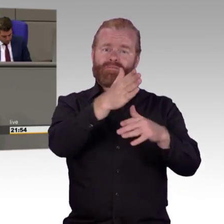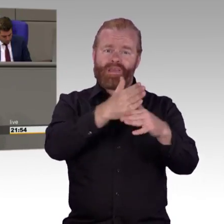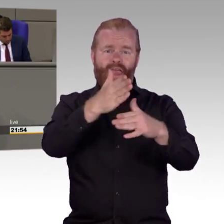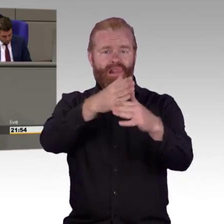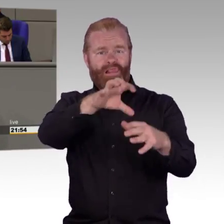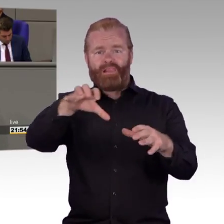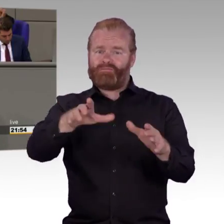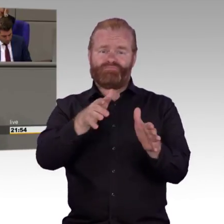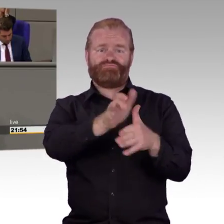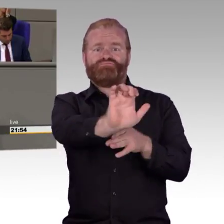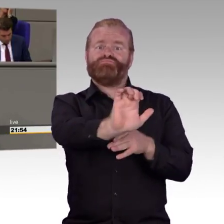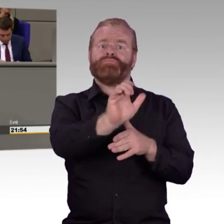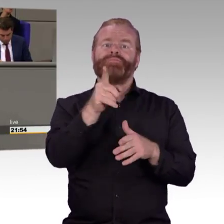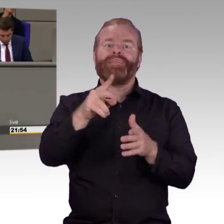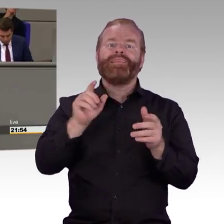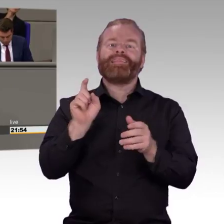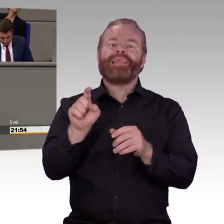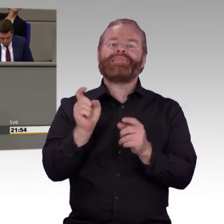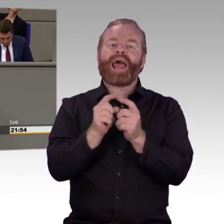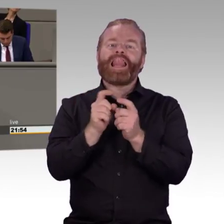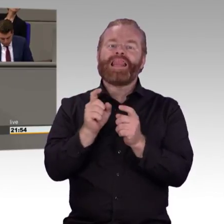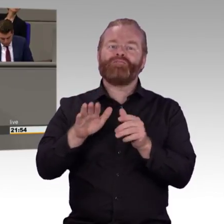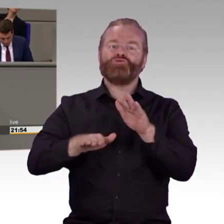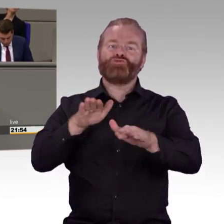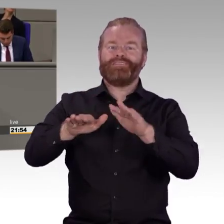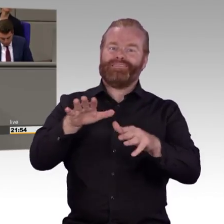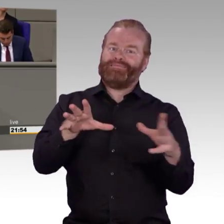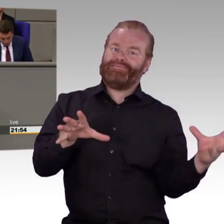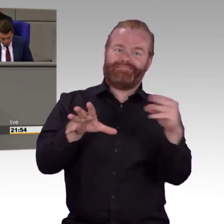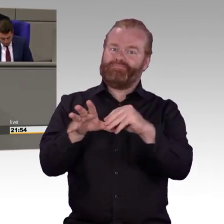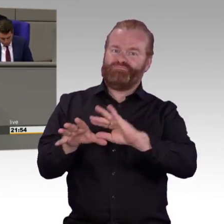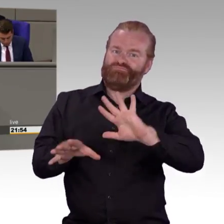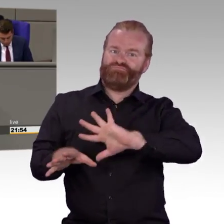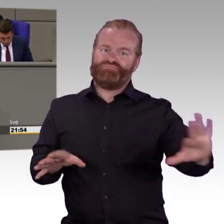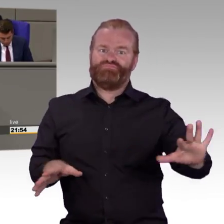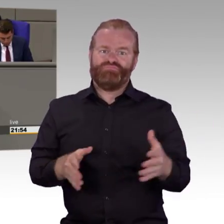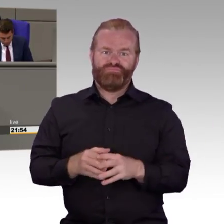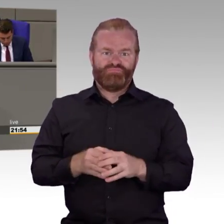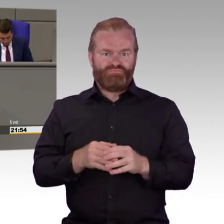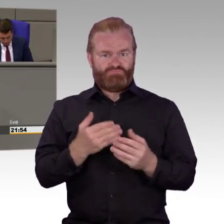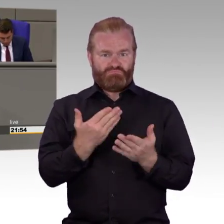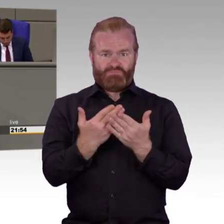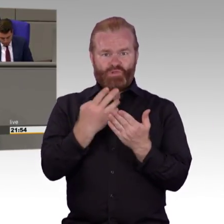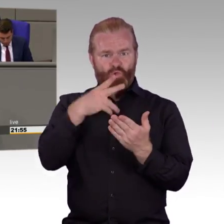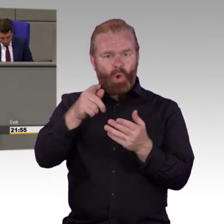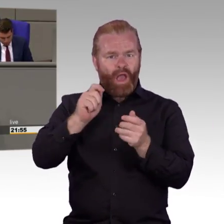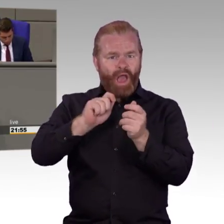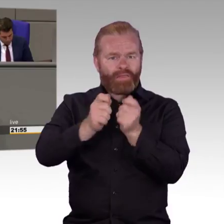Ja, an dieser Stelle durchaus. Wäre der Regierungsentwurf angenommen worden, auch das kann man nicht vermeiden zu